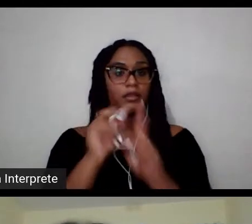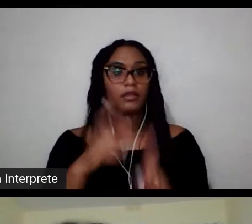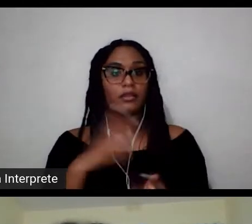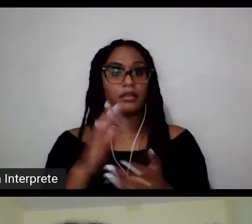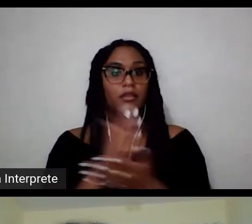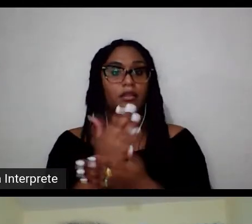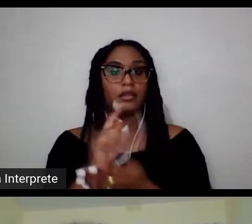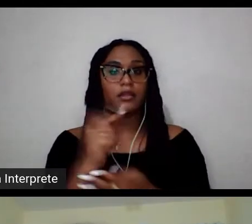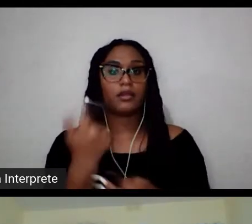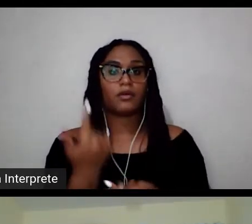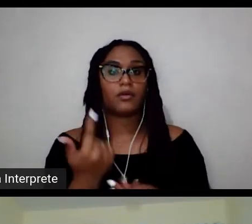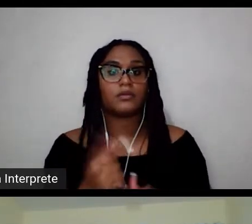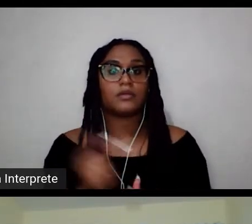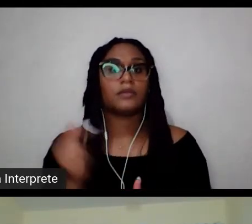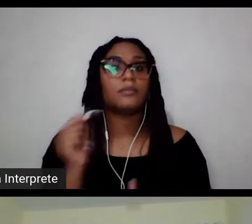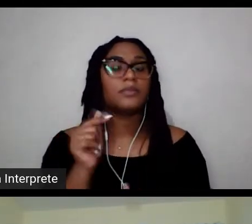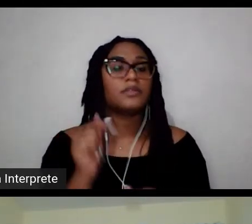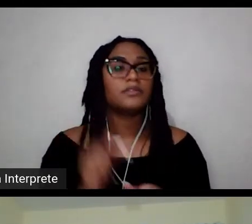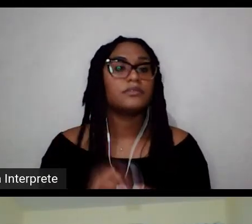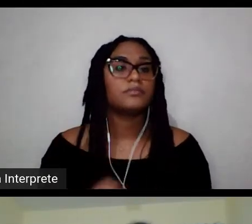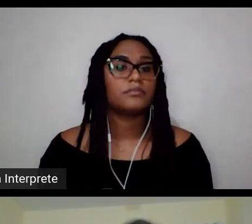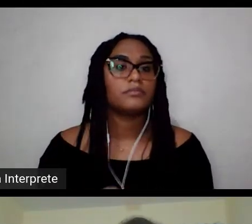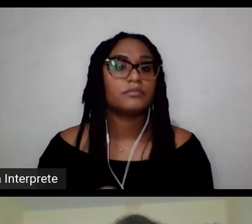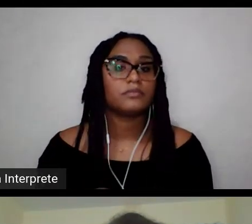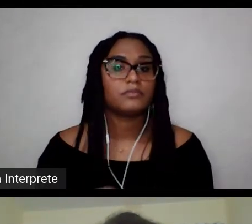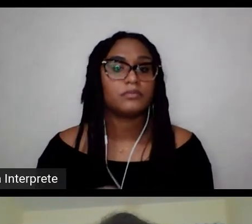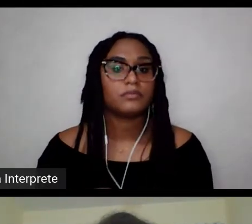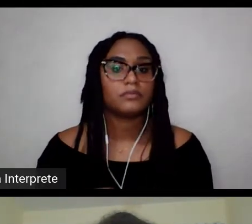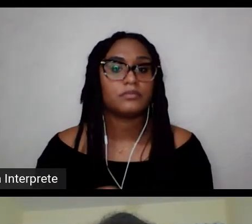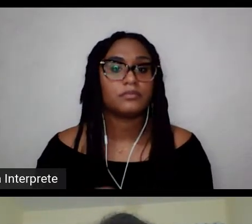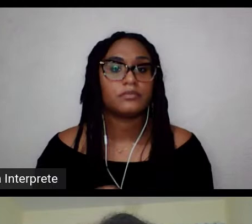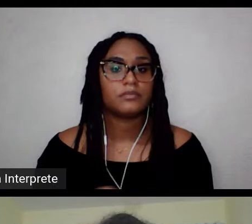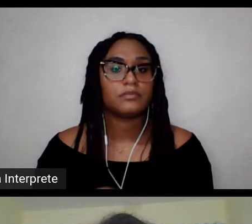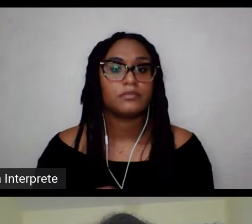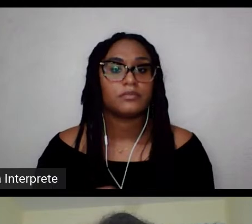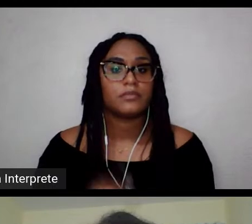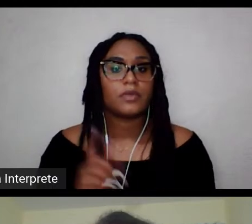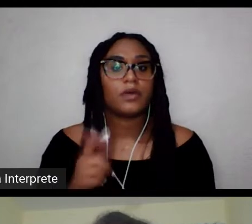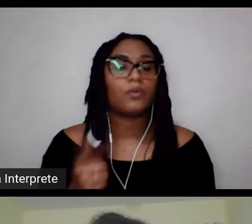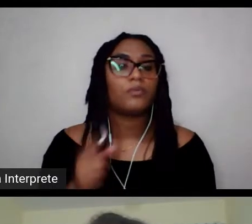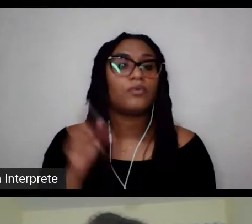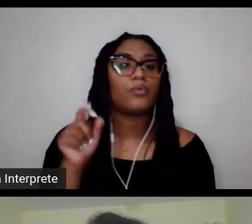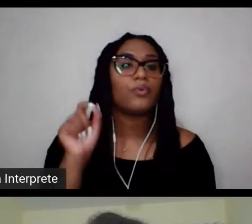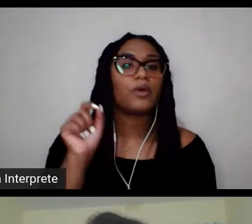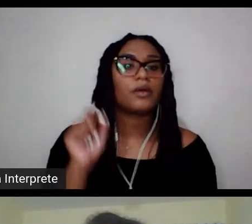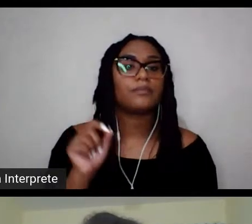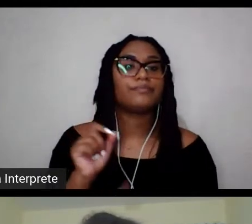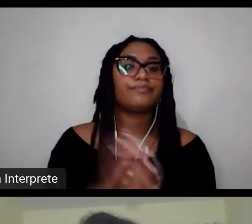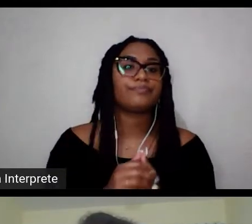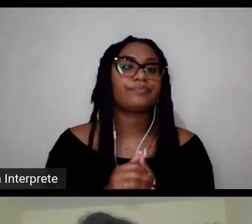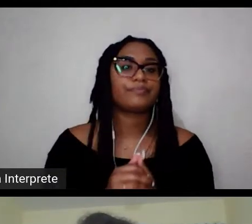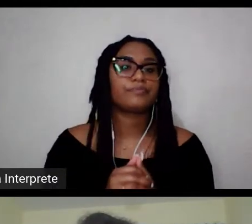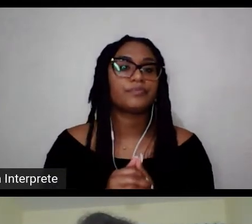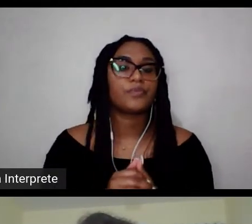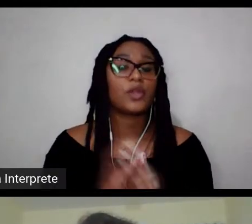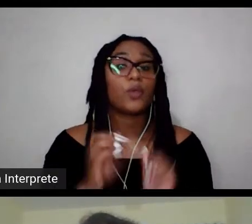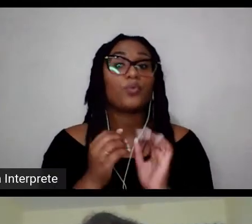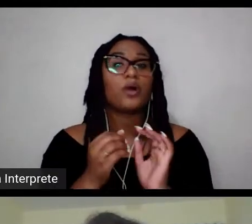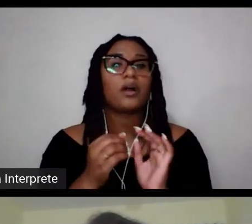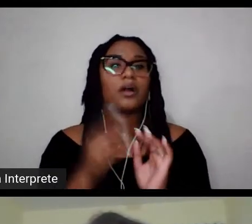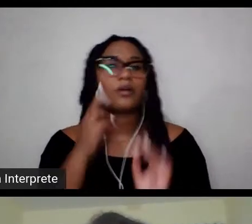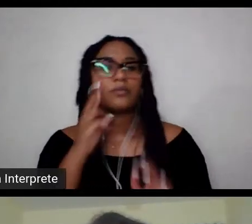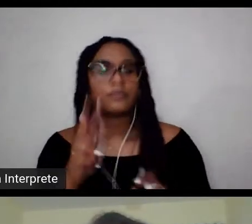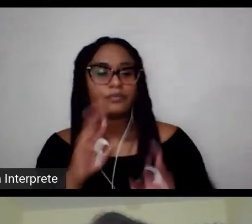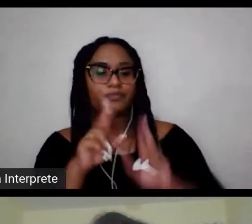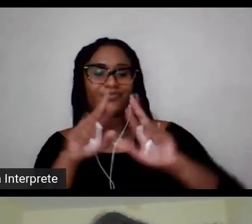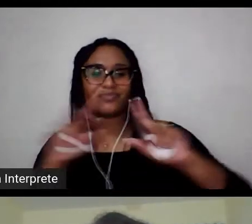pergunta aqui para ti também, que é a seguinte, quais os desafios de dar visibilidade aos futebóis de